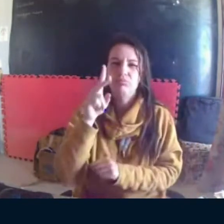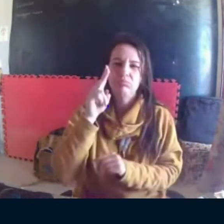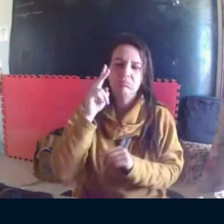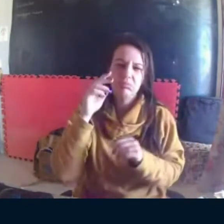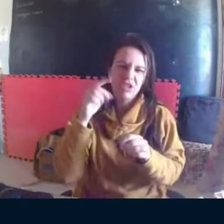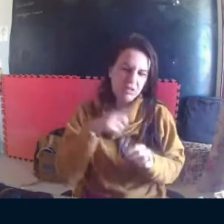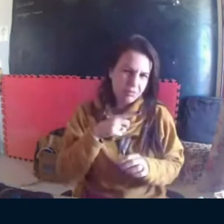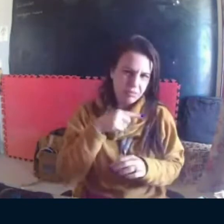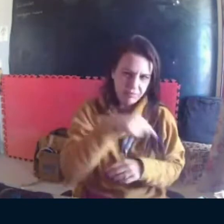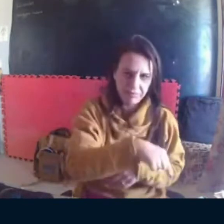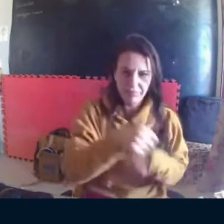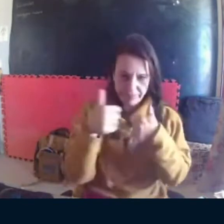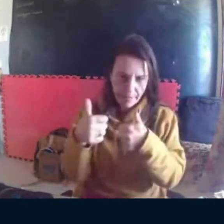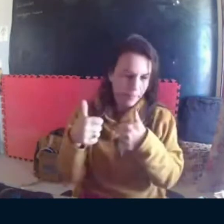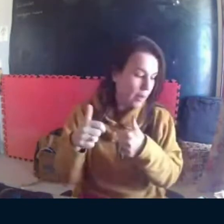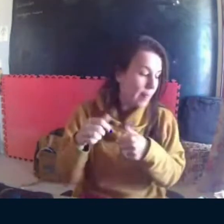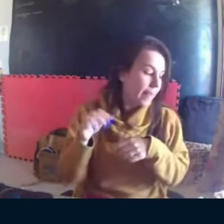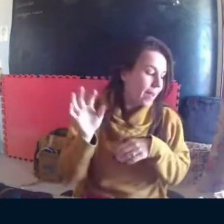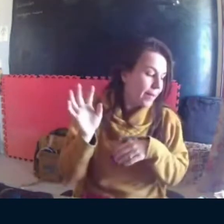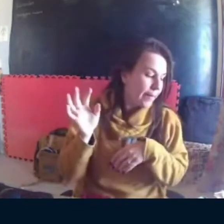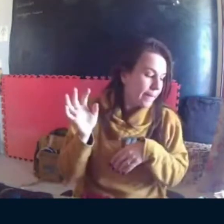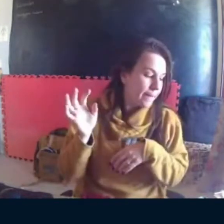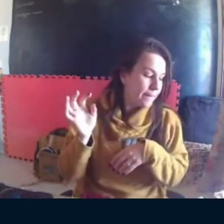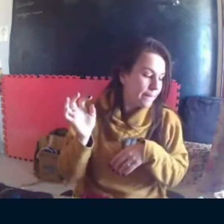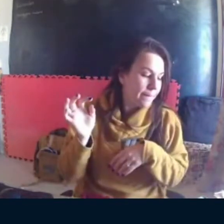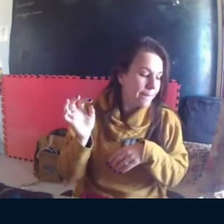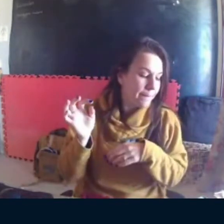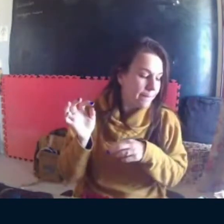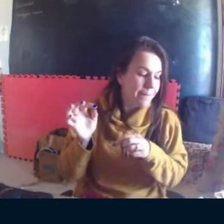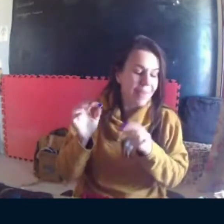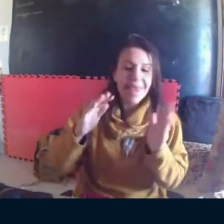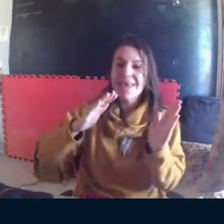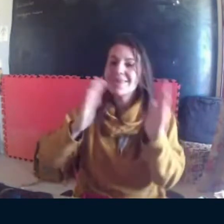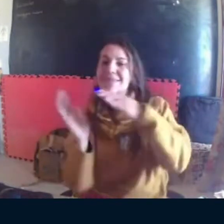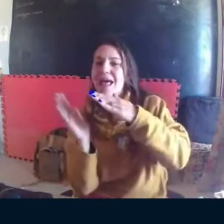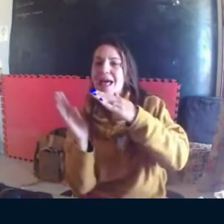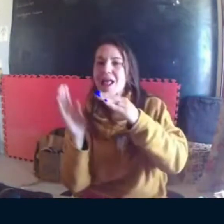eu vou mandar, inclusive, o texto que todas as minhas anotações.